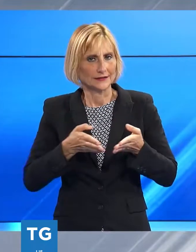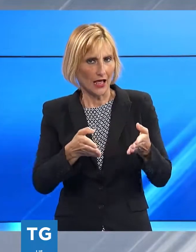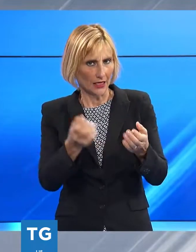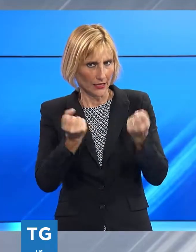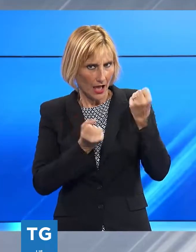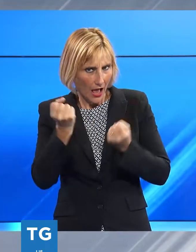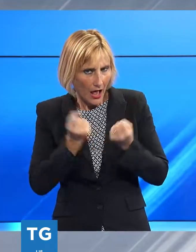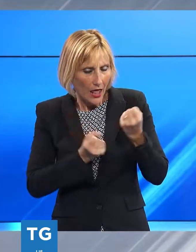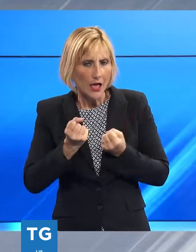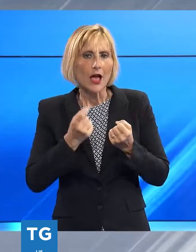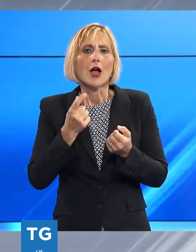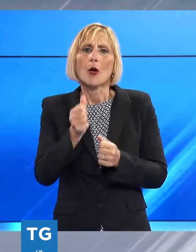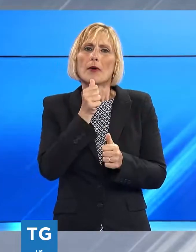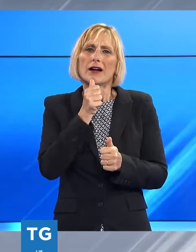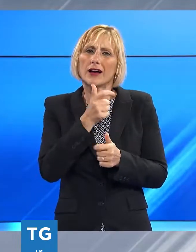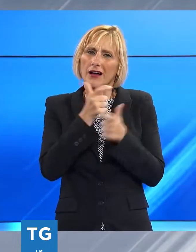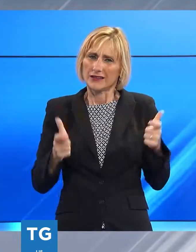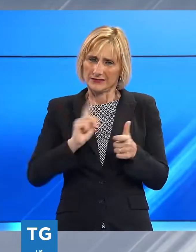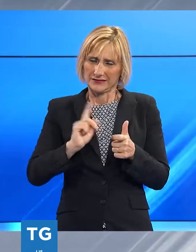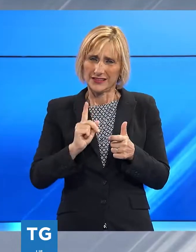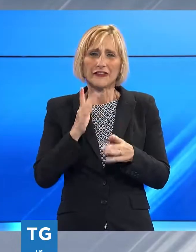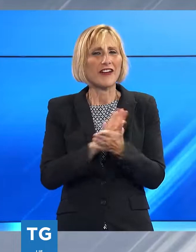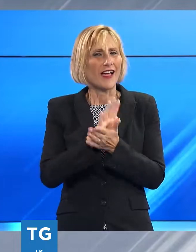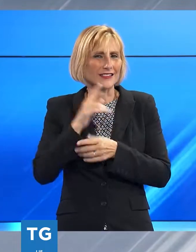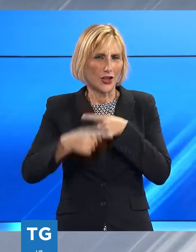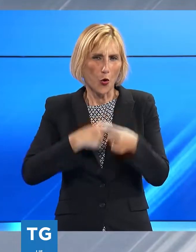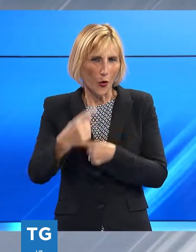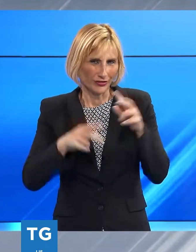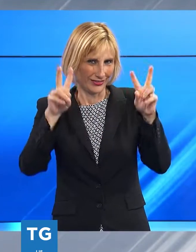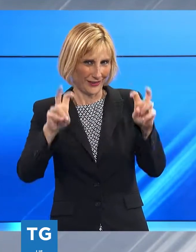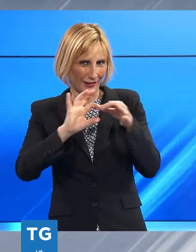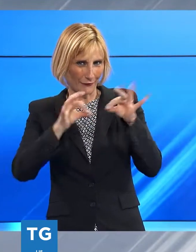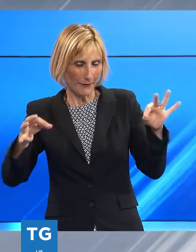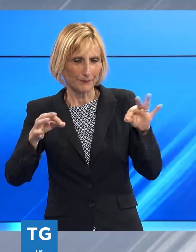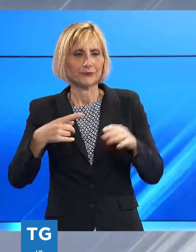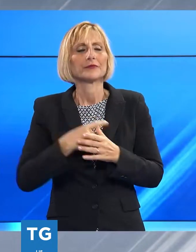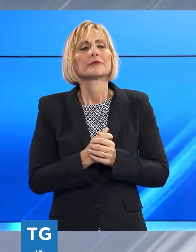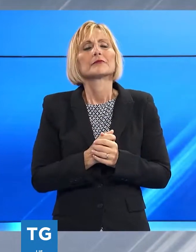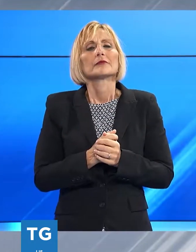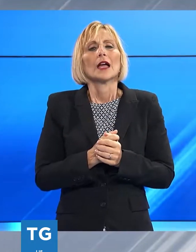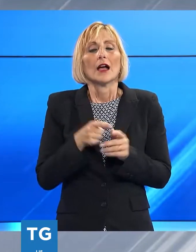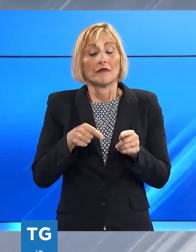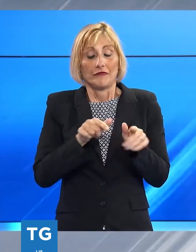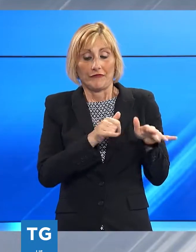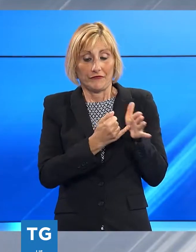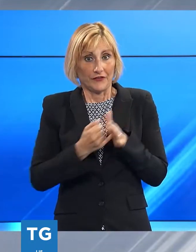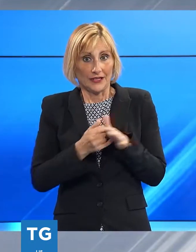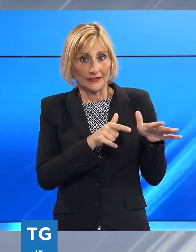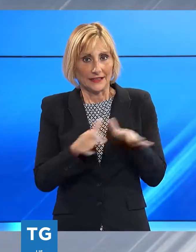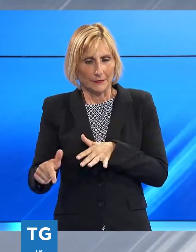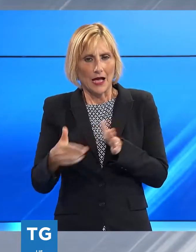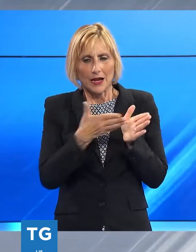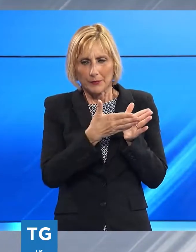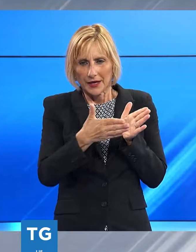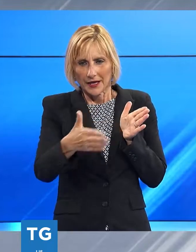festa deve continuare lanciata dal comando di polizia municipale insieme all'amministrazione di Camaiore a partire da questo weekend per tutto il periodo